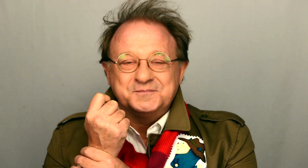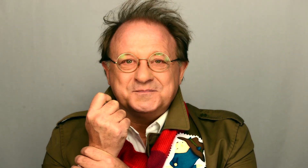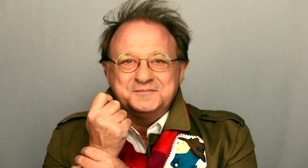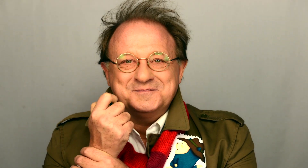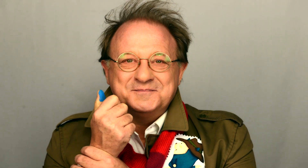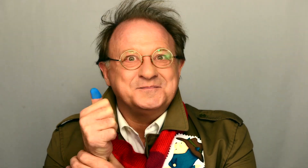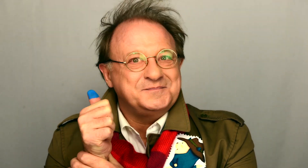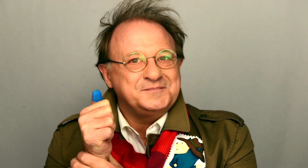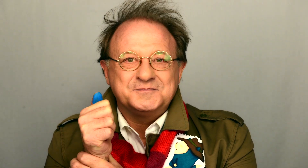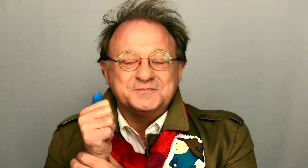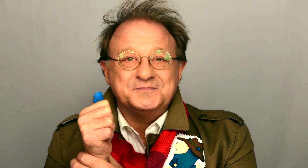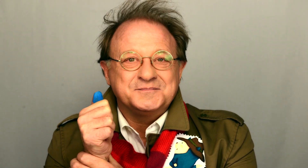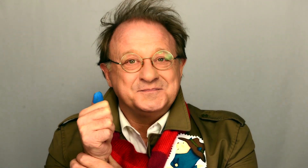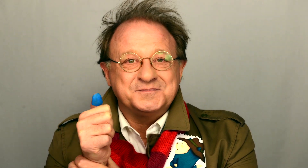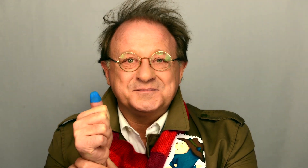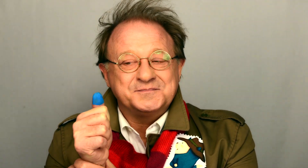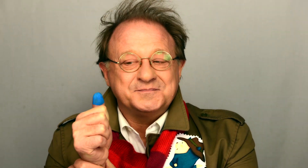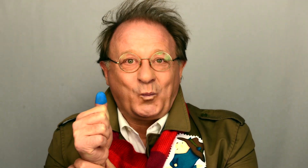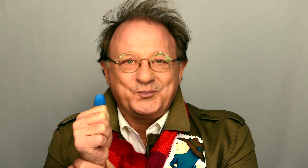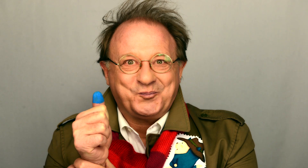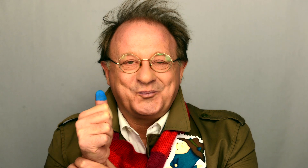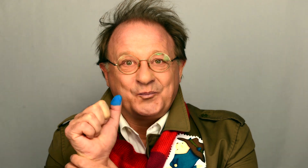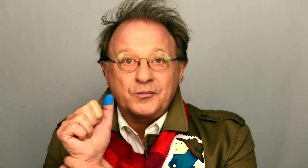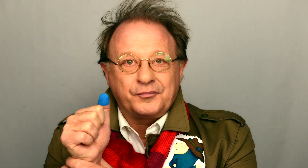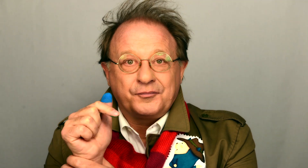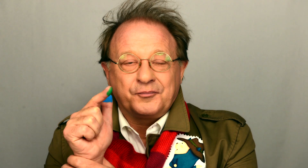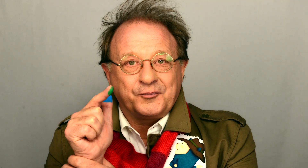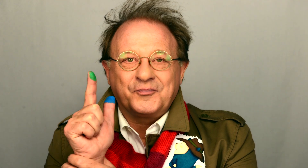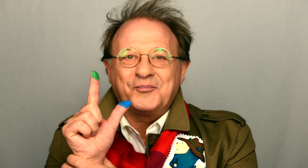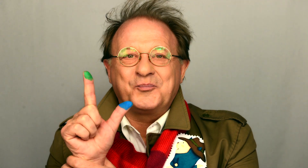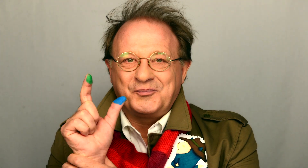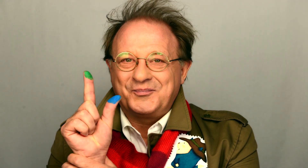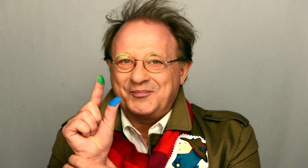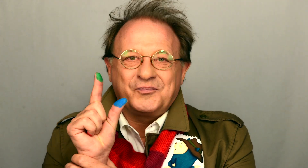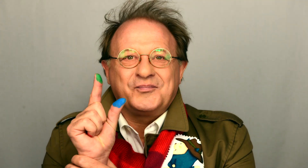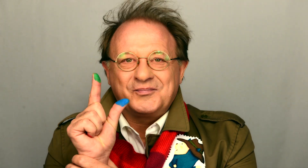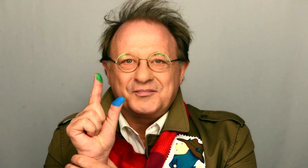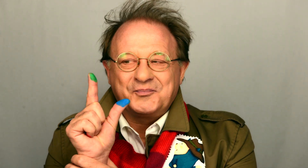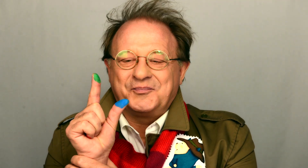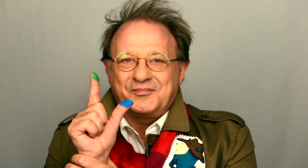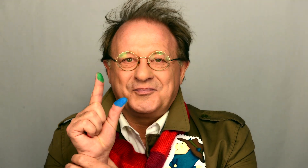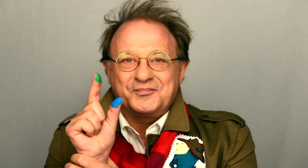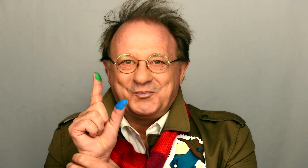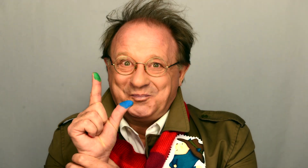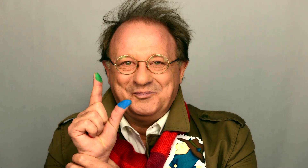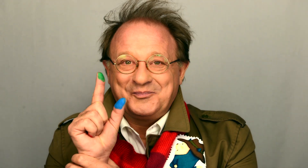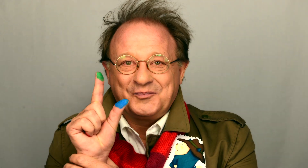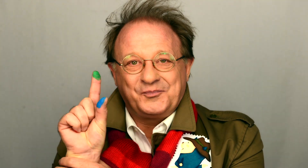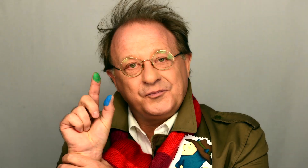Monsieur Pousse Pousse Pousse Part en voyage L'annexe La compagne Jusqu'à la gare